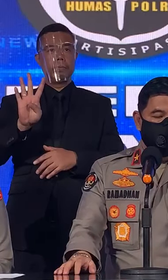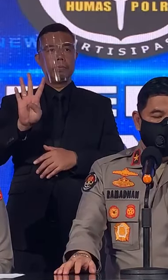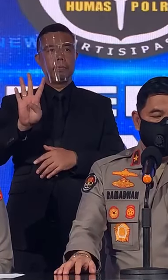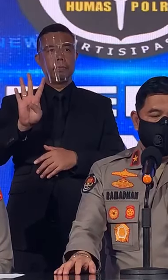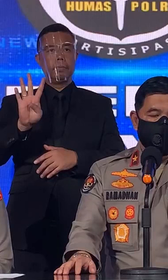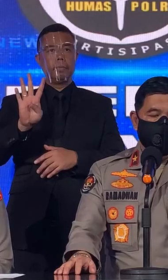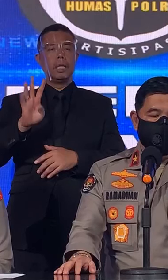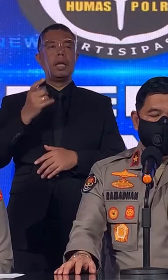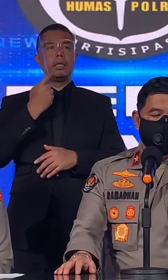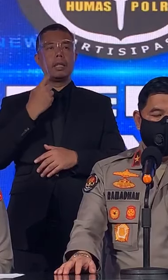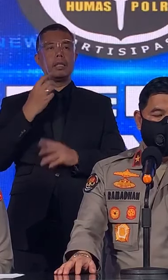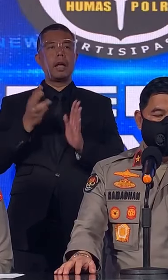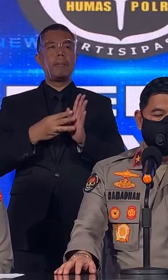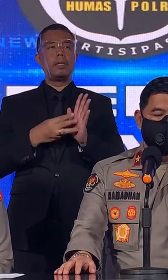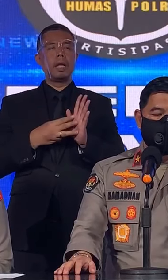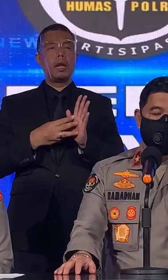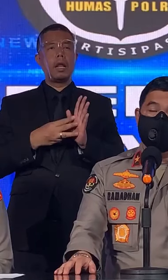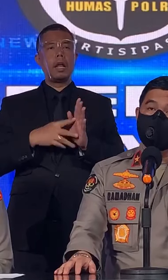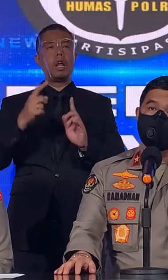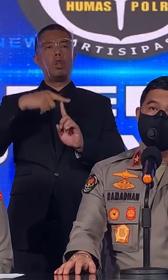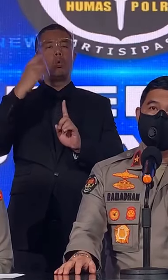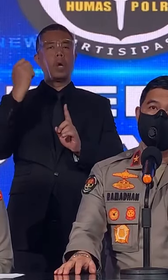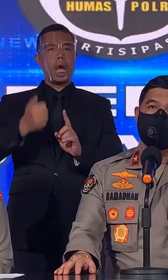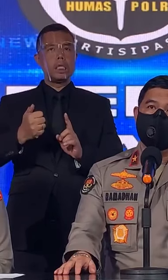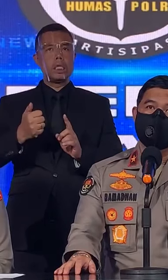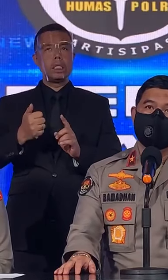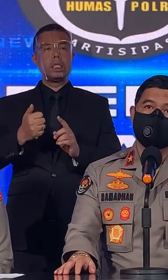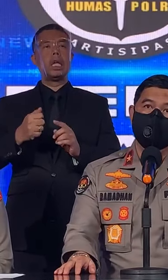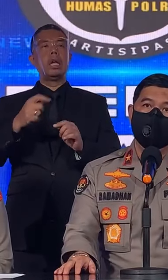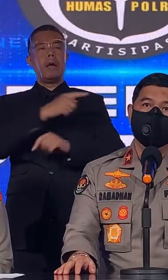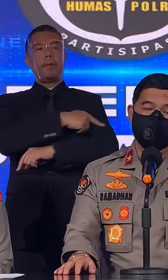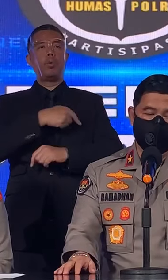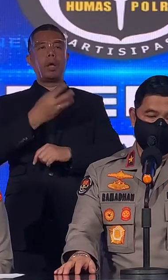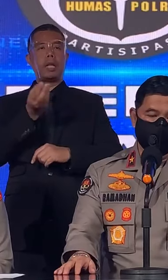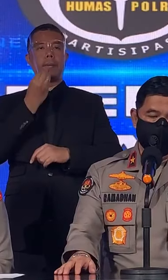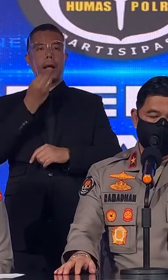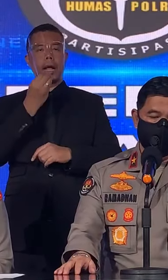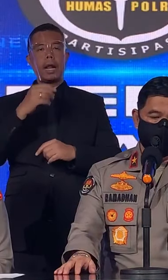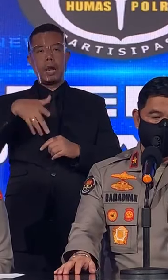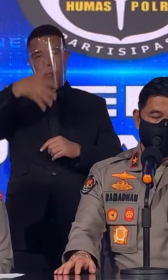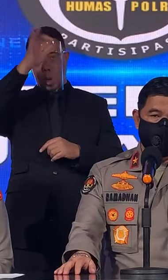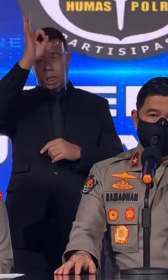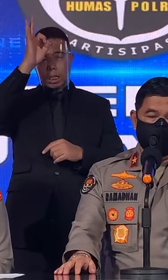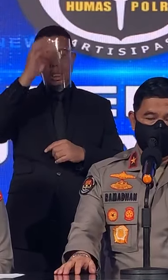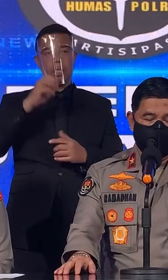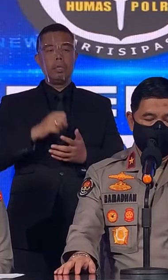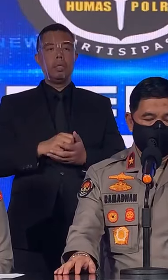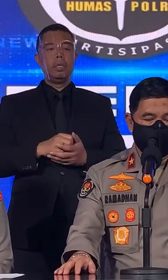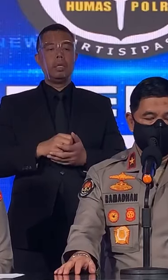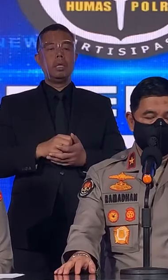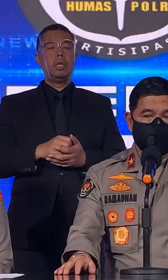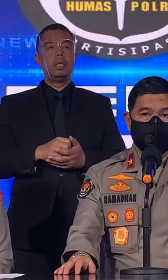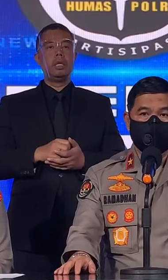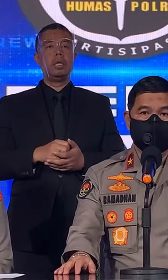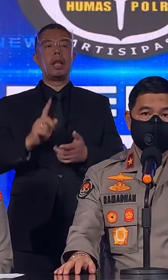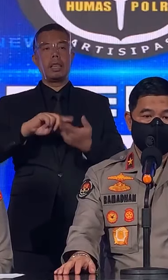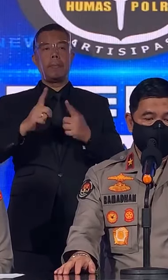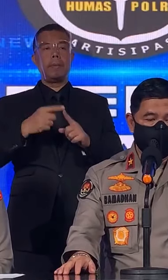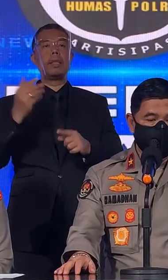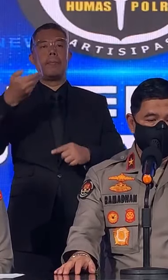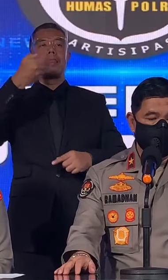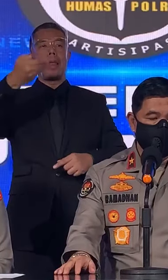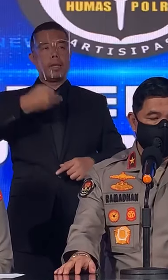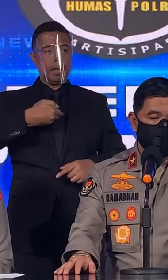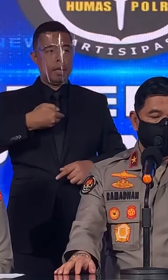Terkait dengan Pelaksanaan Tugas Satgas Pangan Polri Yang Rekan-rekan